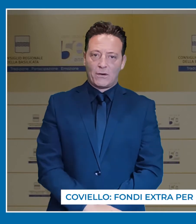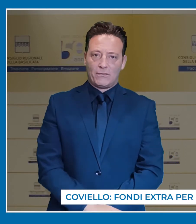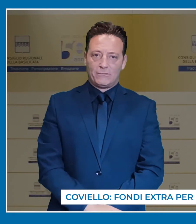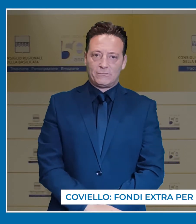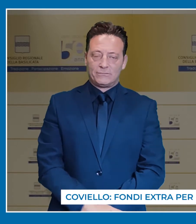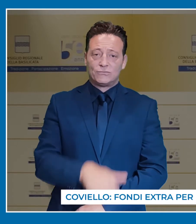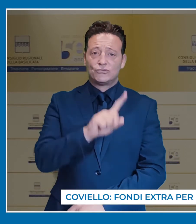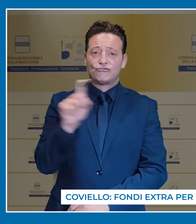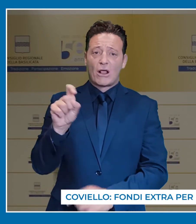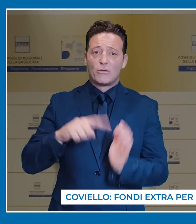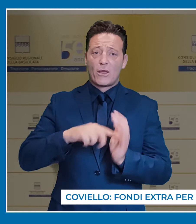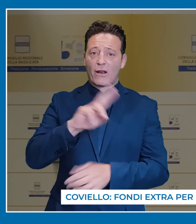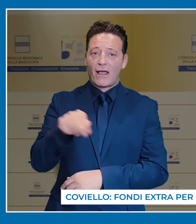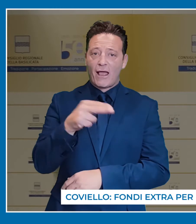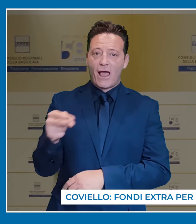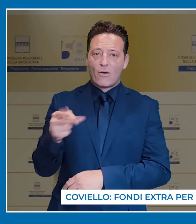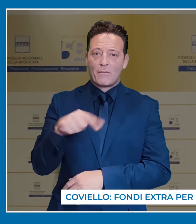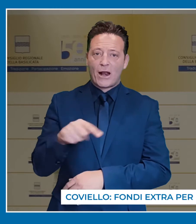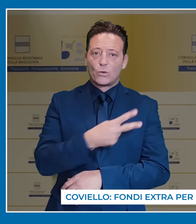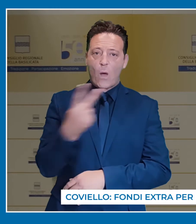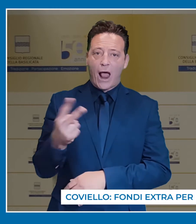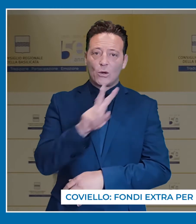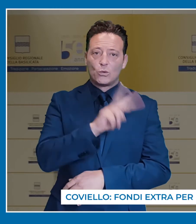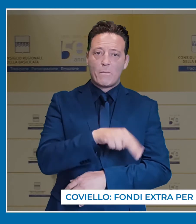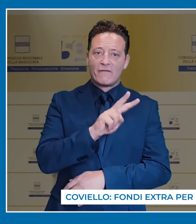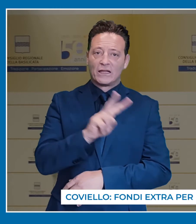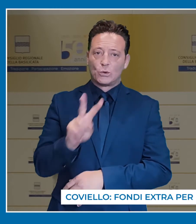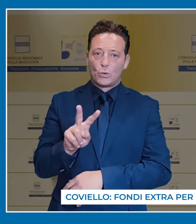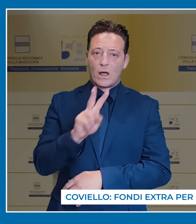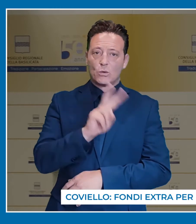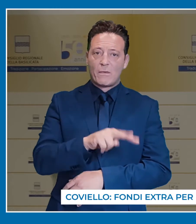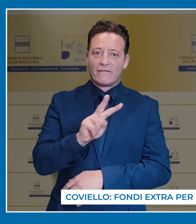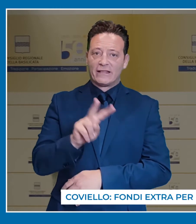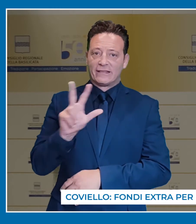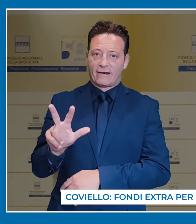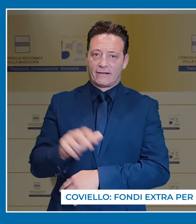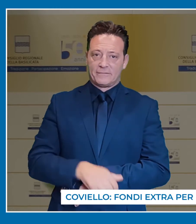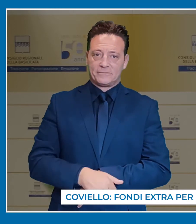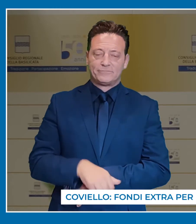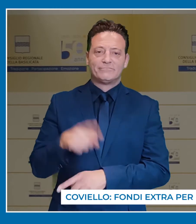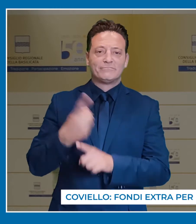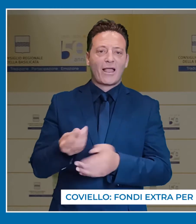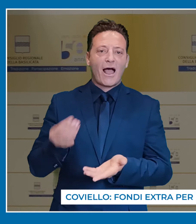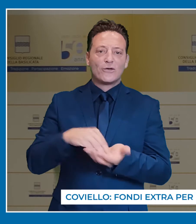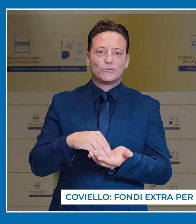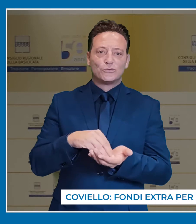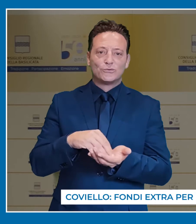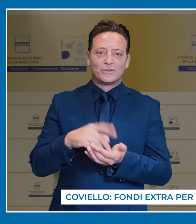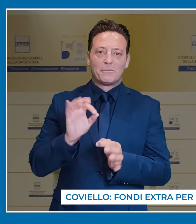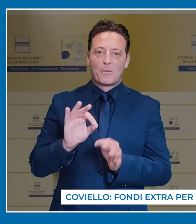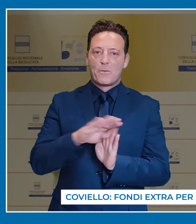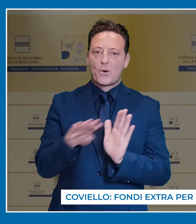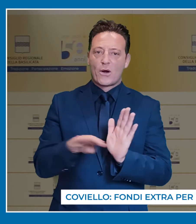dello spettro autistico. 100 milioni di euro per il biennio 2022-2023